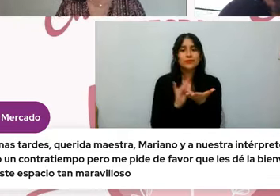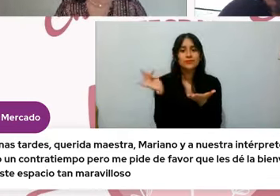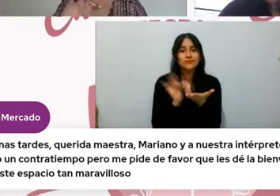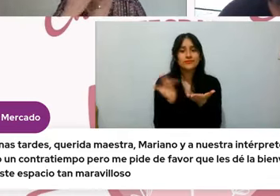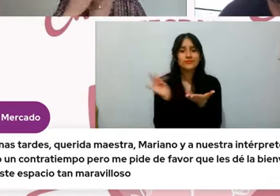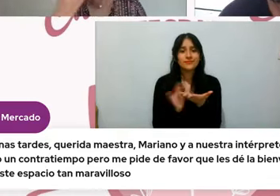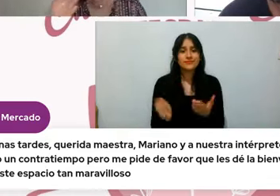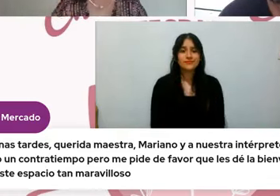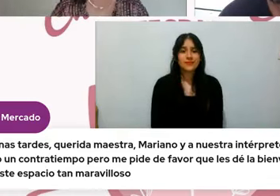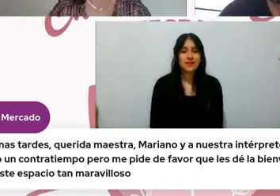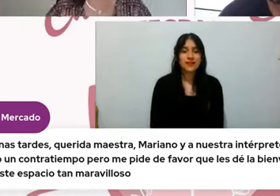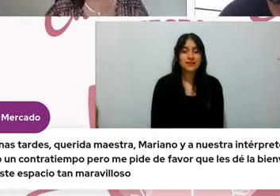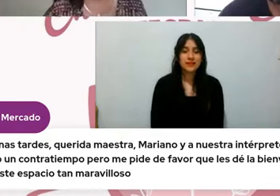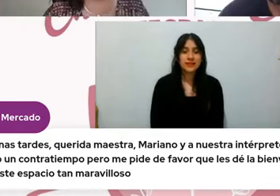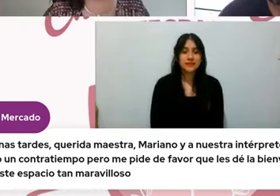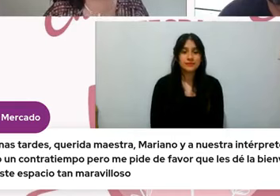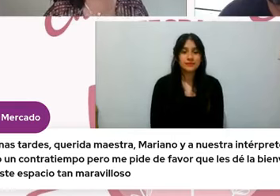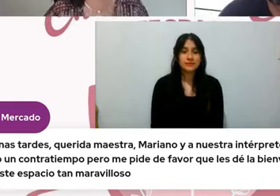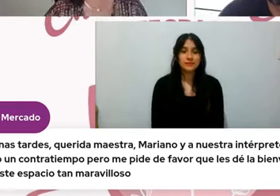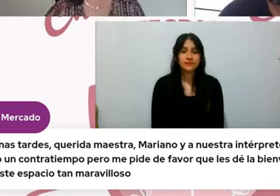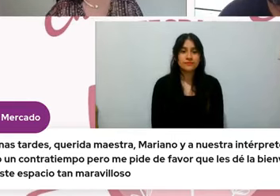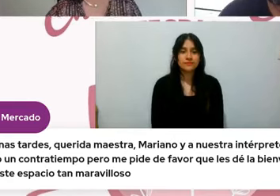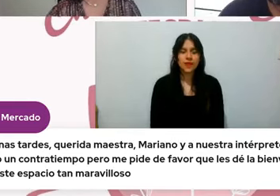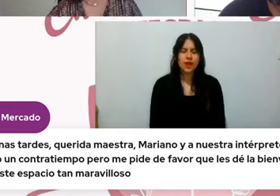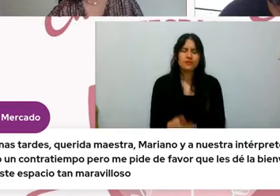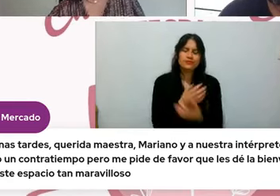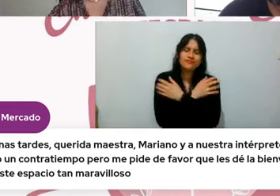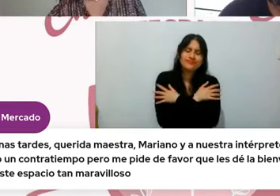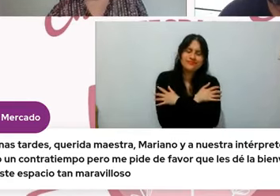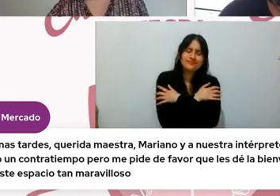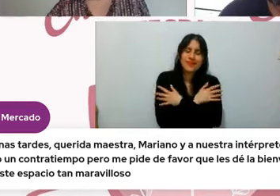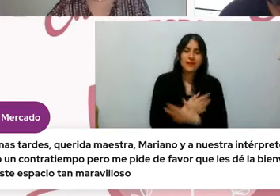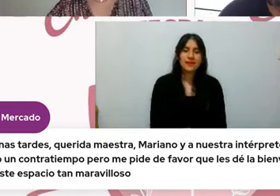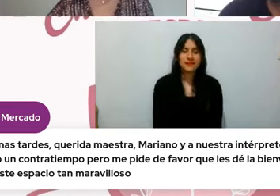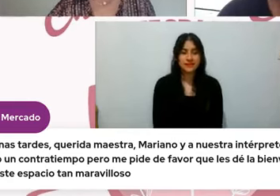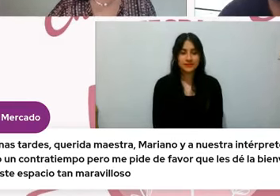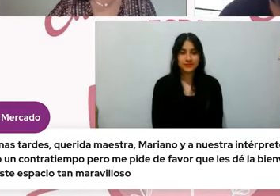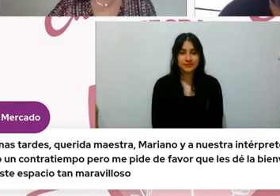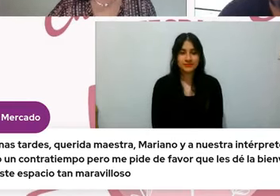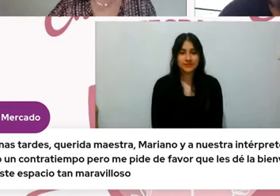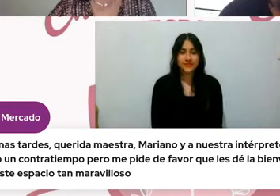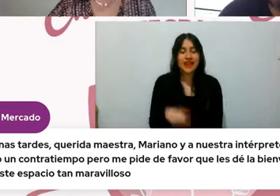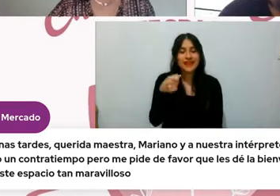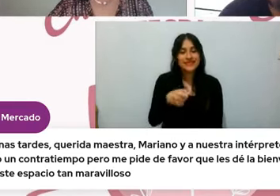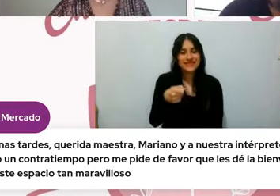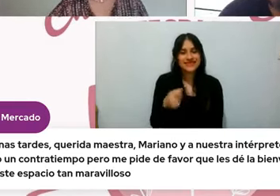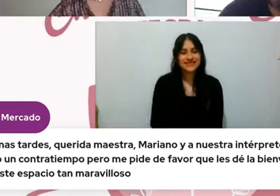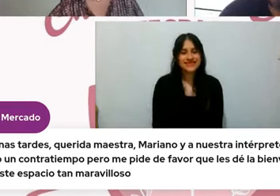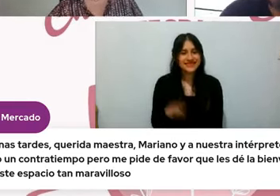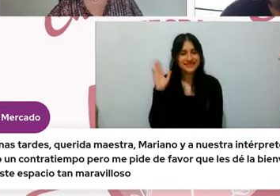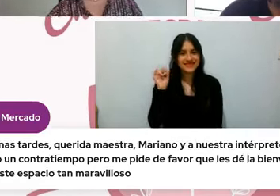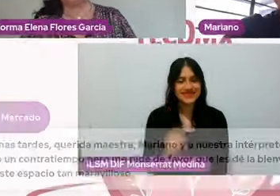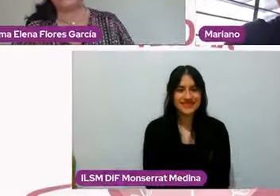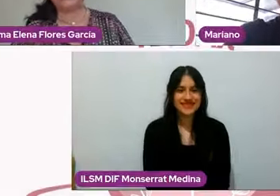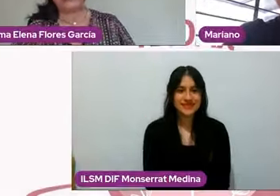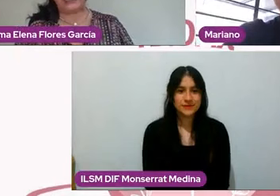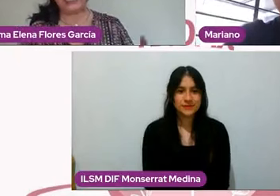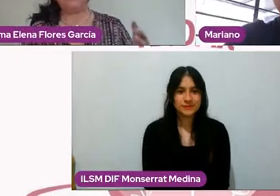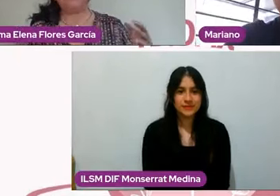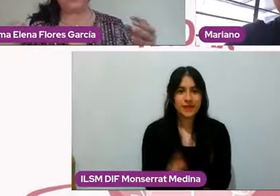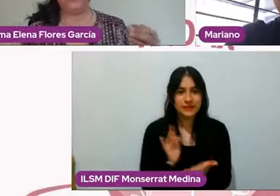Mon, gracias y un abrazo muy fuerte a nuestra querida magistrada. Saludos de vuelta. Gracias, Mariano.